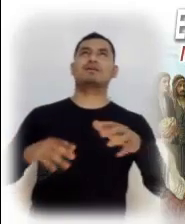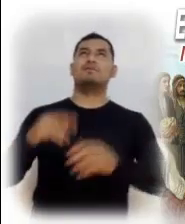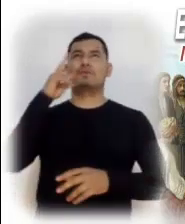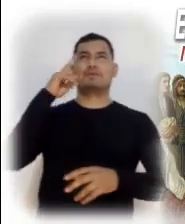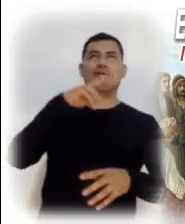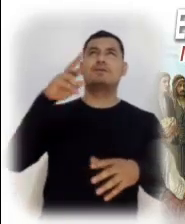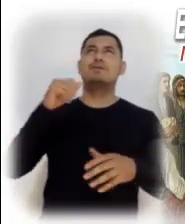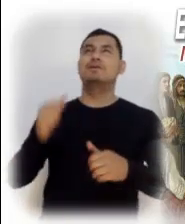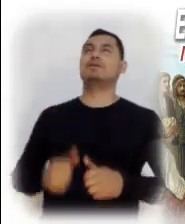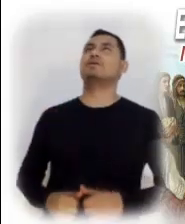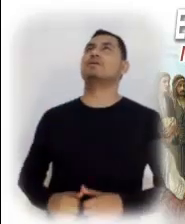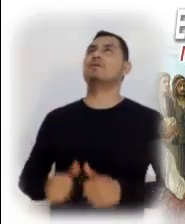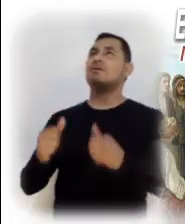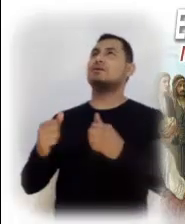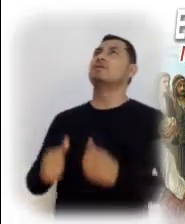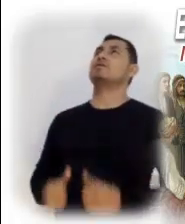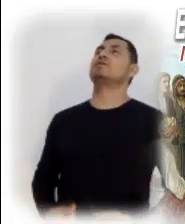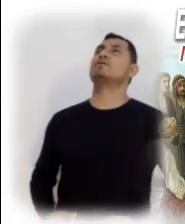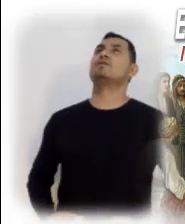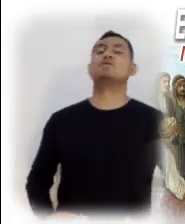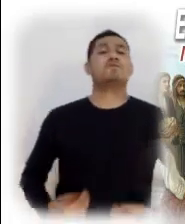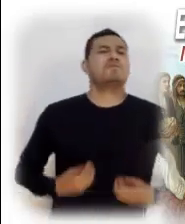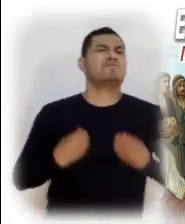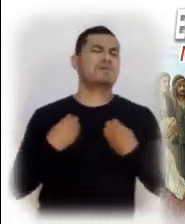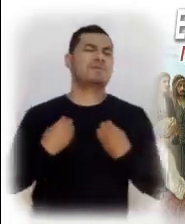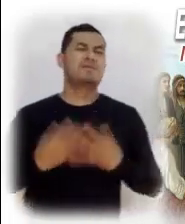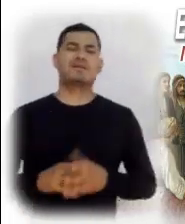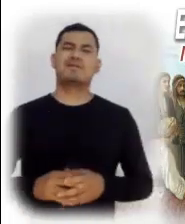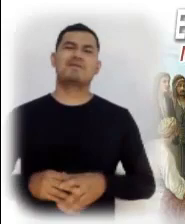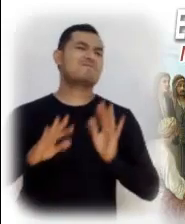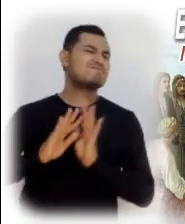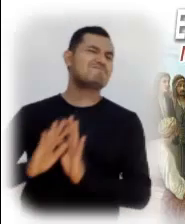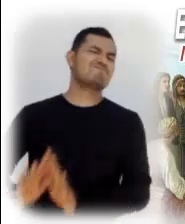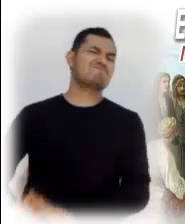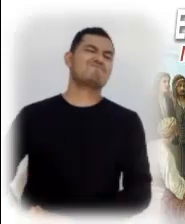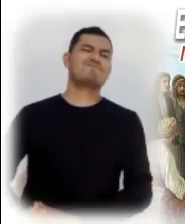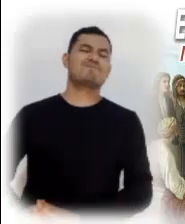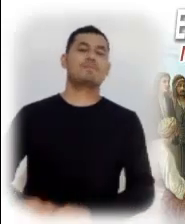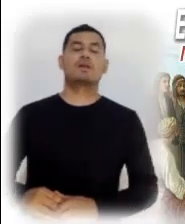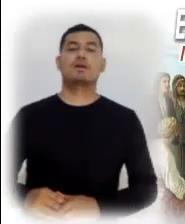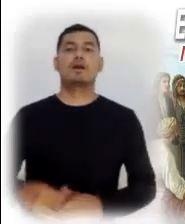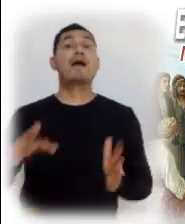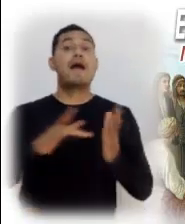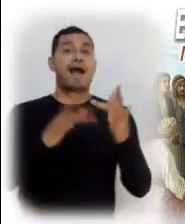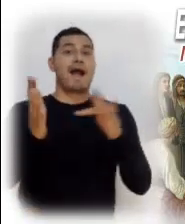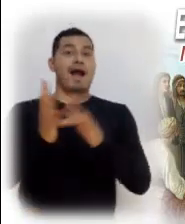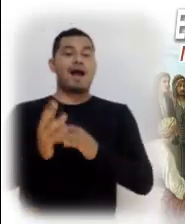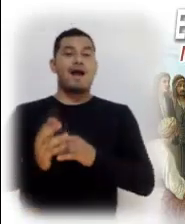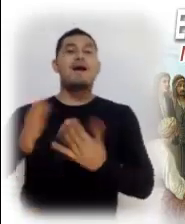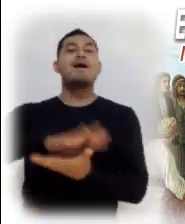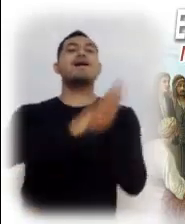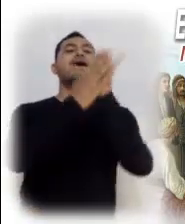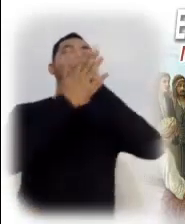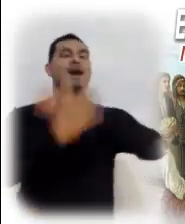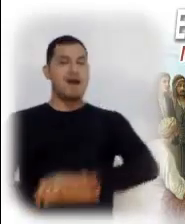y los vicios. Y entonces erramos el camino y perdemos el sentido de nuestras